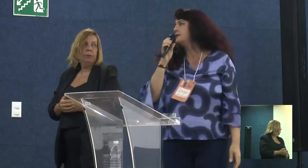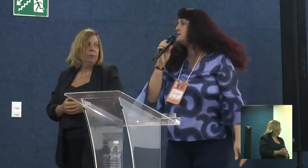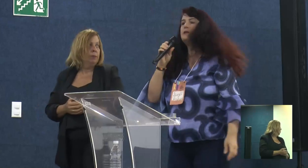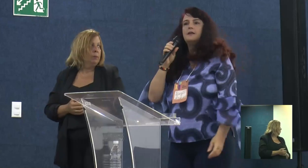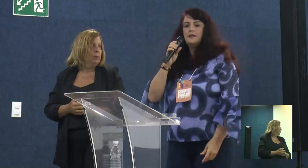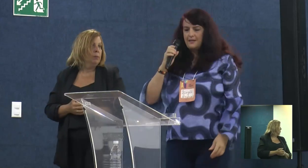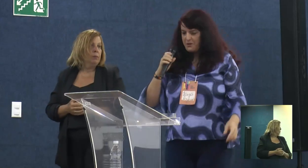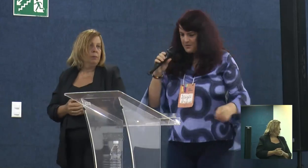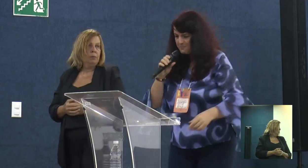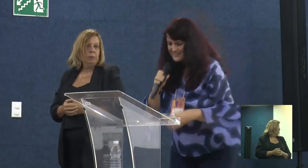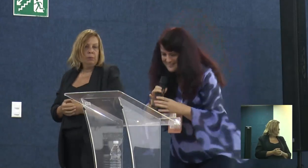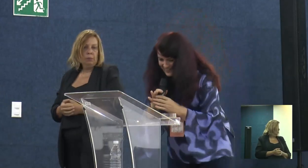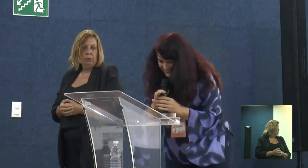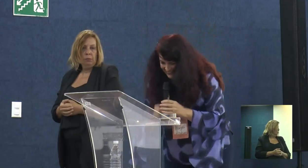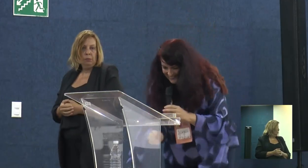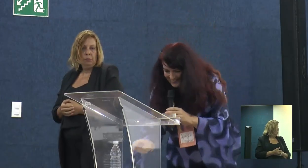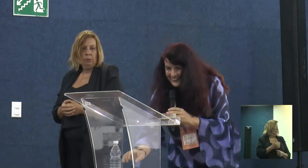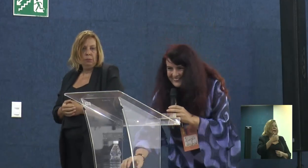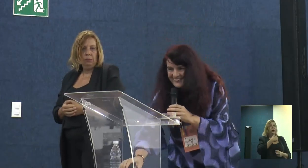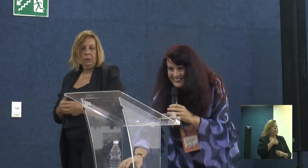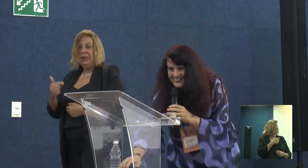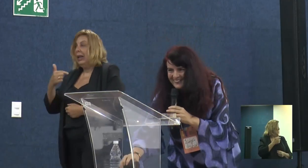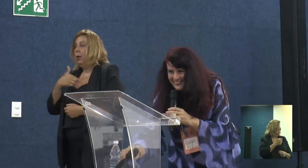necessidade. Eu que tenho que passar.